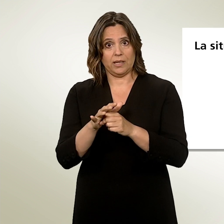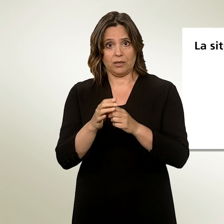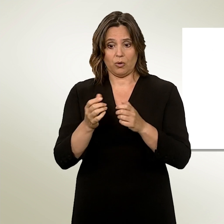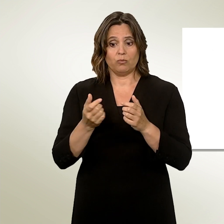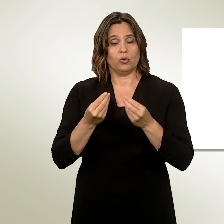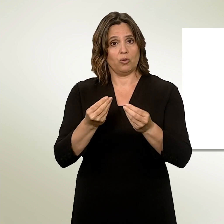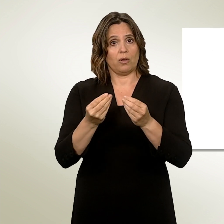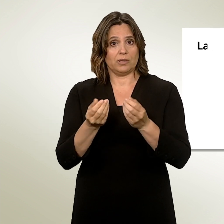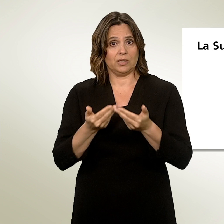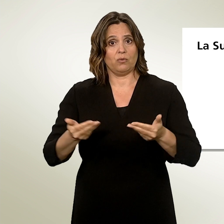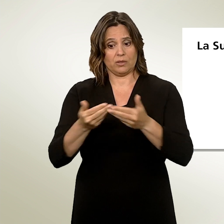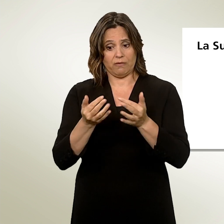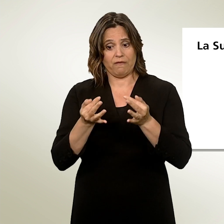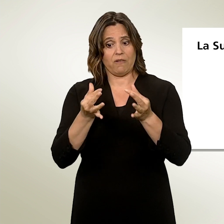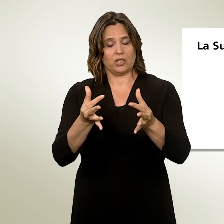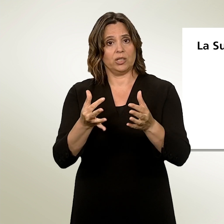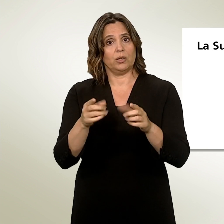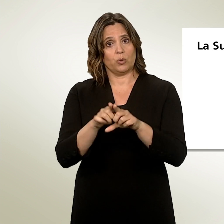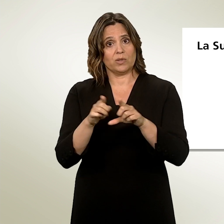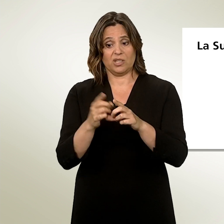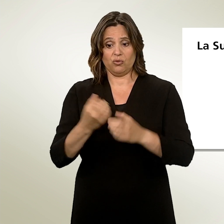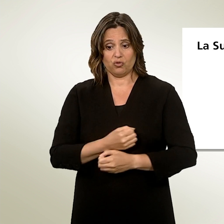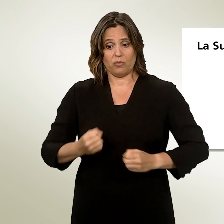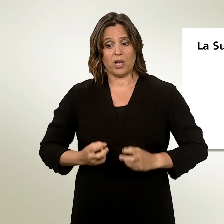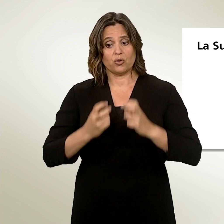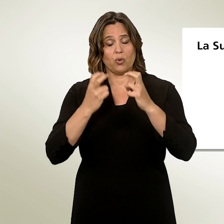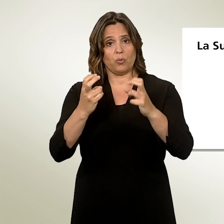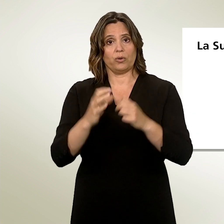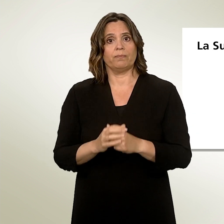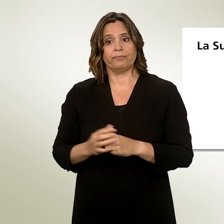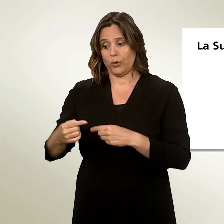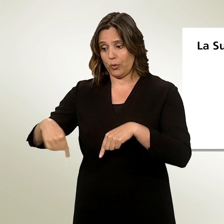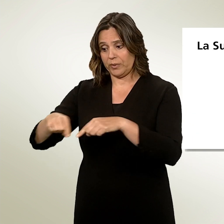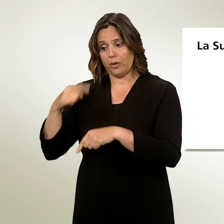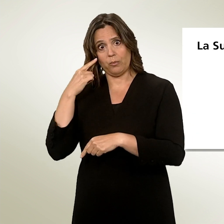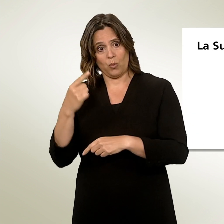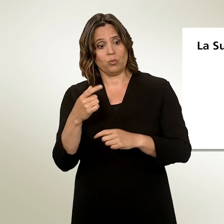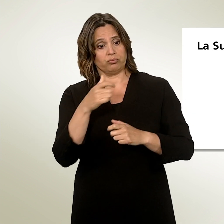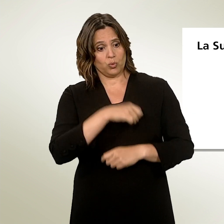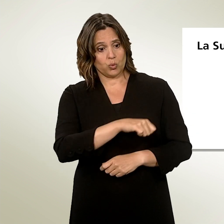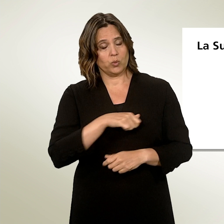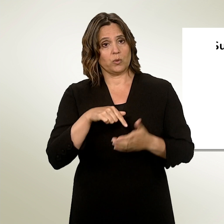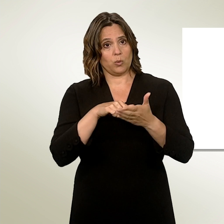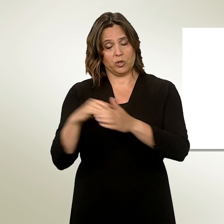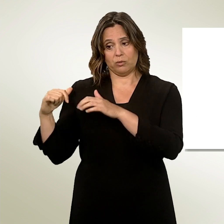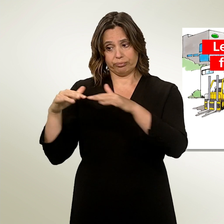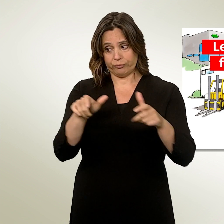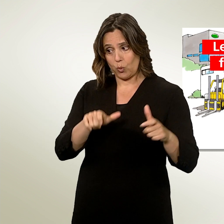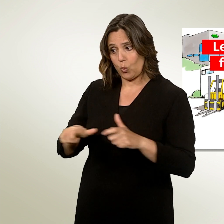chômage. Le comité estime donc que la Suisse doit reprendre sur le champ le contrôle de l'immigration. Pour le